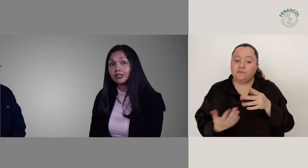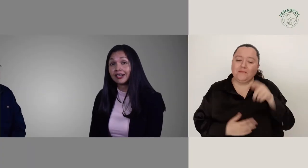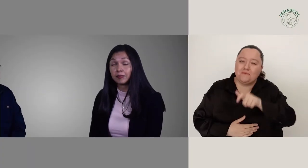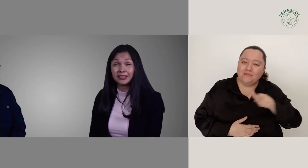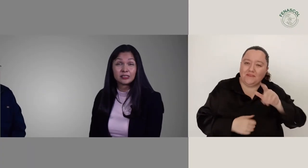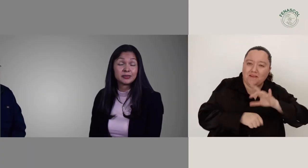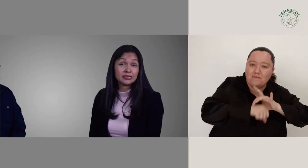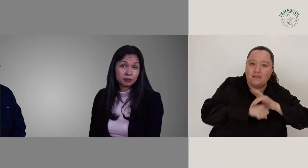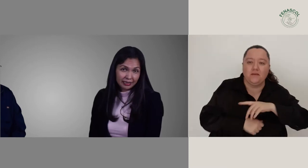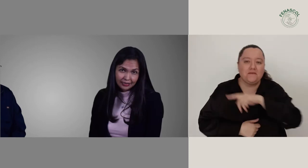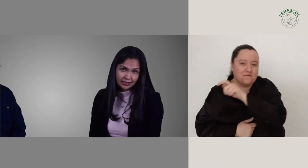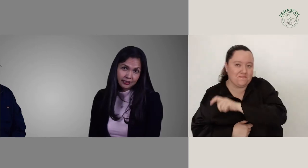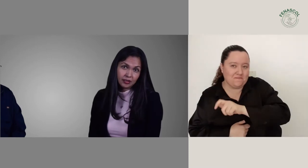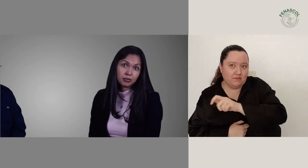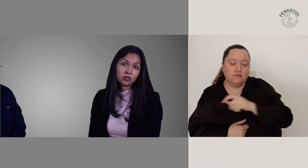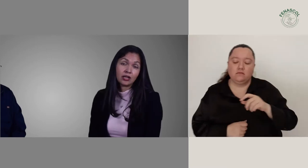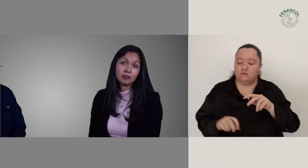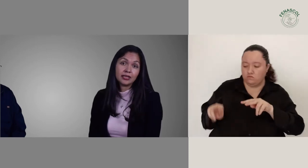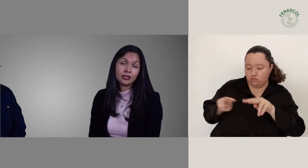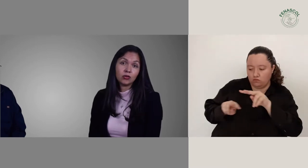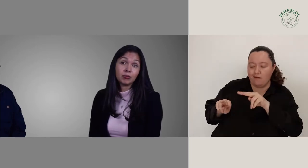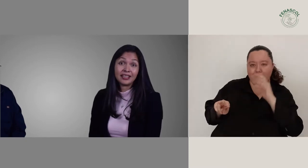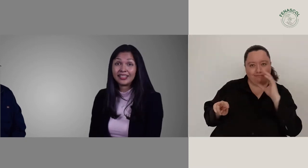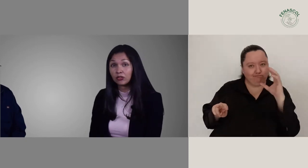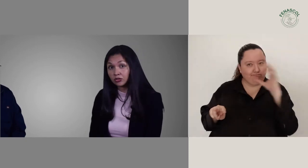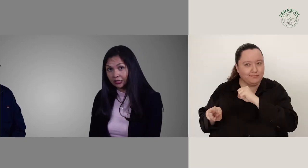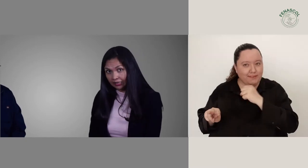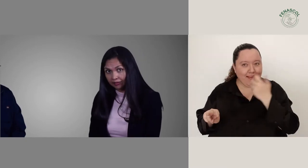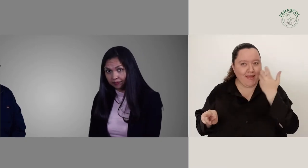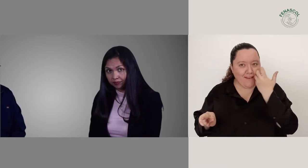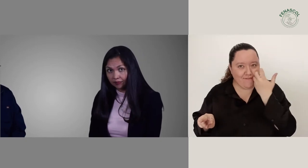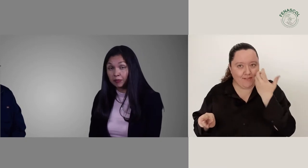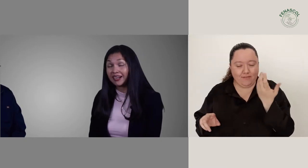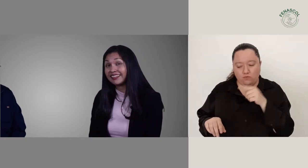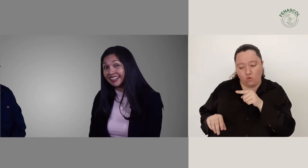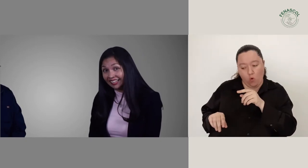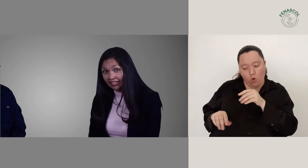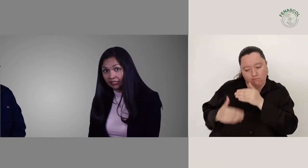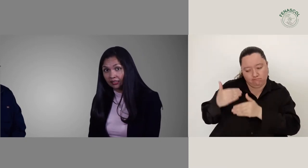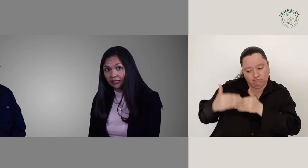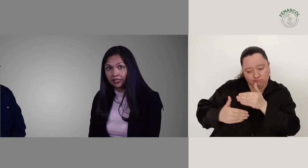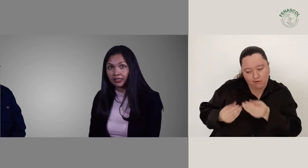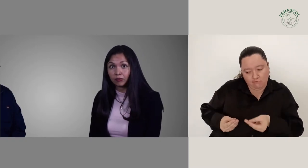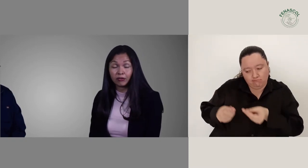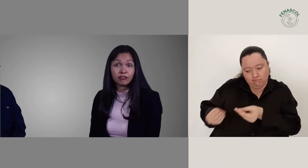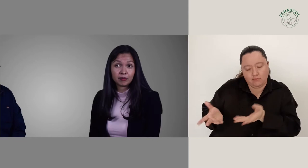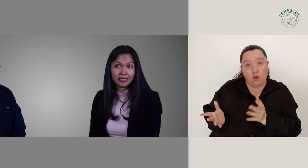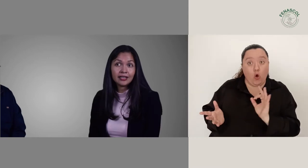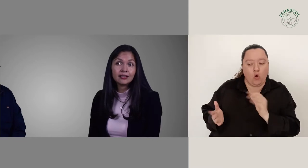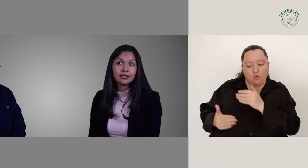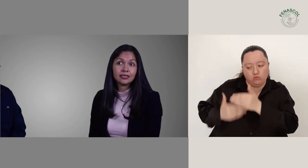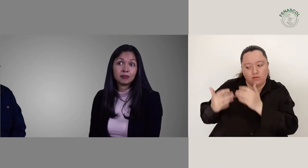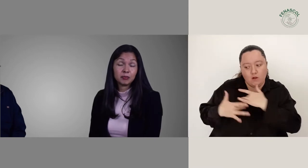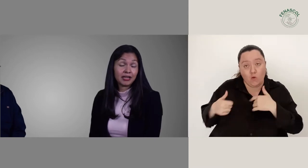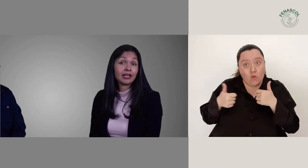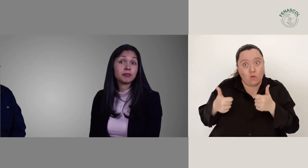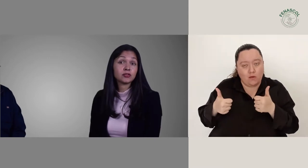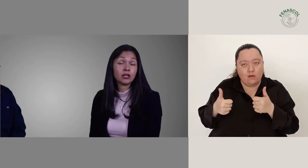herramientas principales que tiene el personal médico para diagnosticar y para tratar una enfermedad y también para que la persona